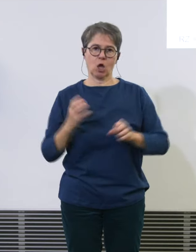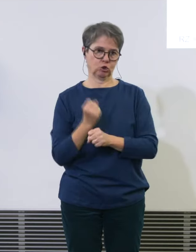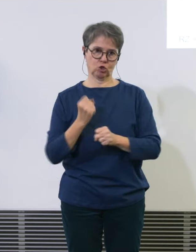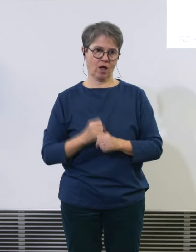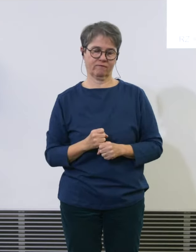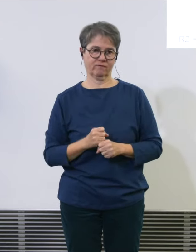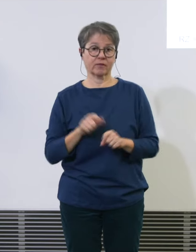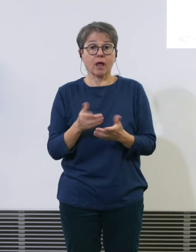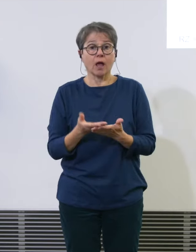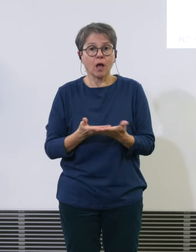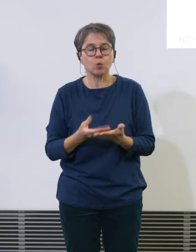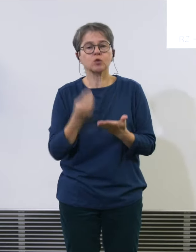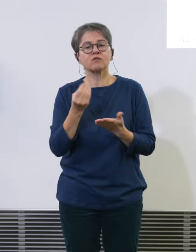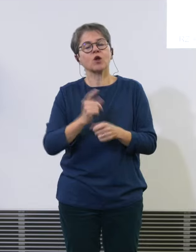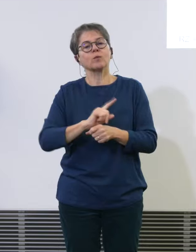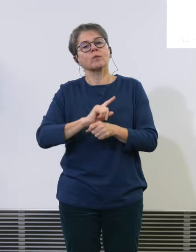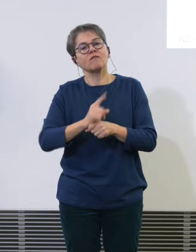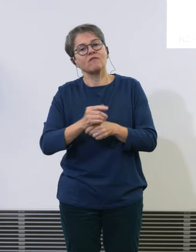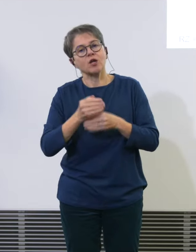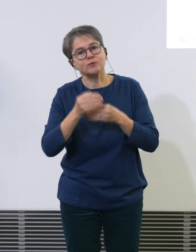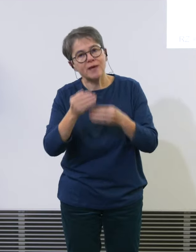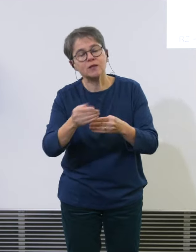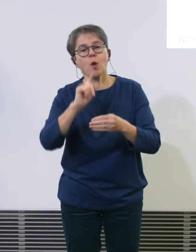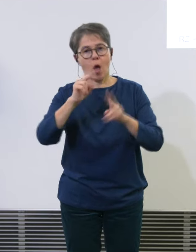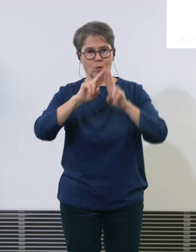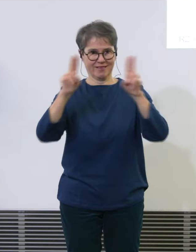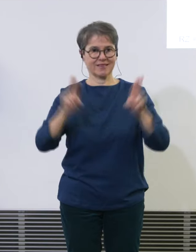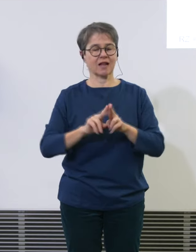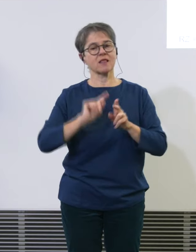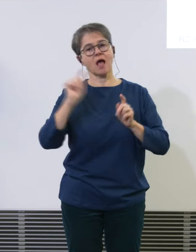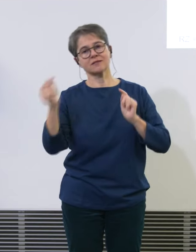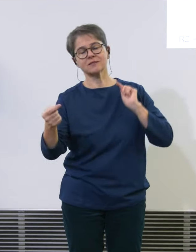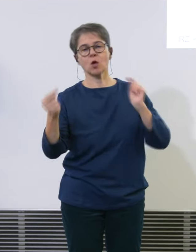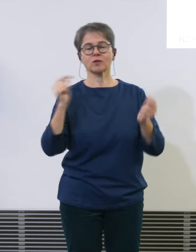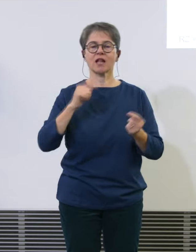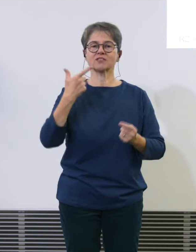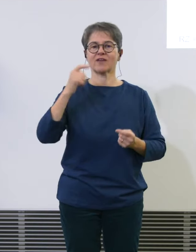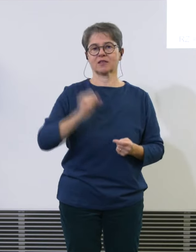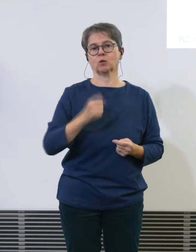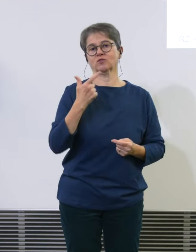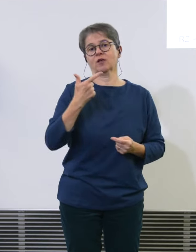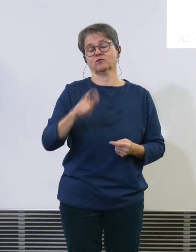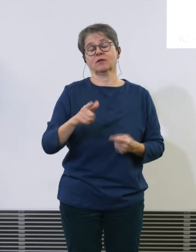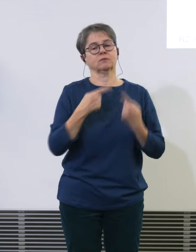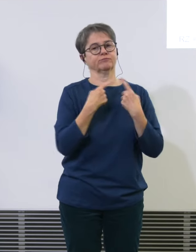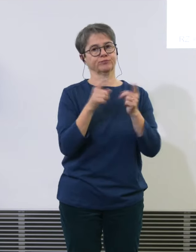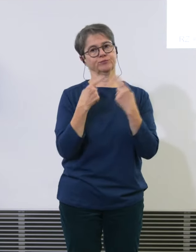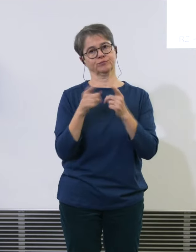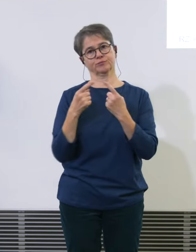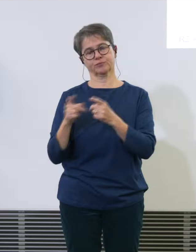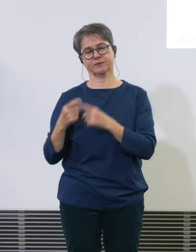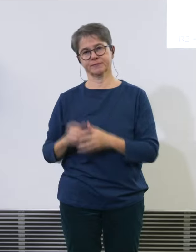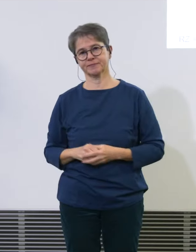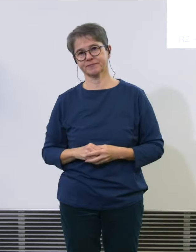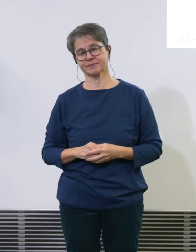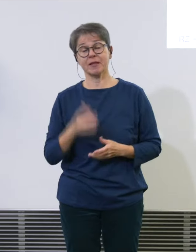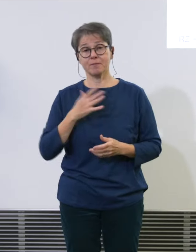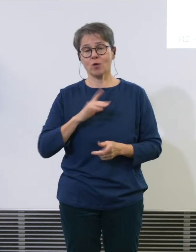Verspätungen, auch international im Jahr 2022, sind dann vielfältig. Und ich möchte es nur mal an dieser Stelle sagen, wir haben am